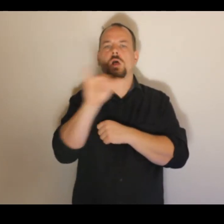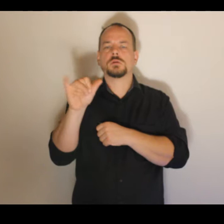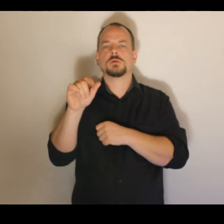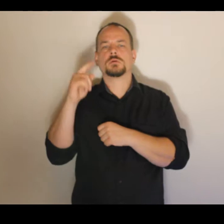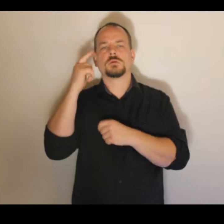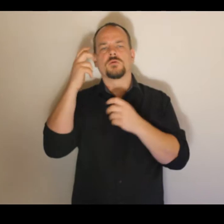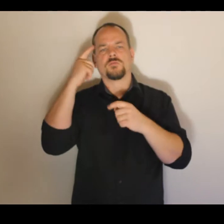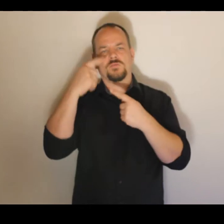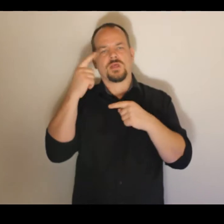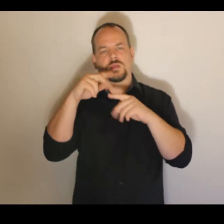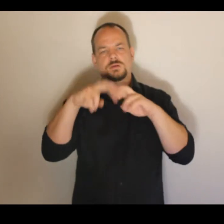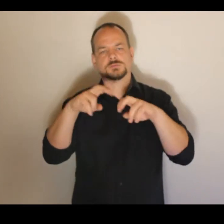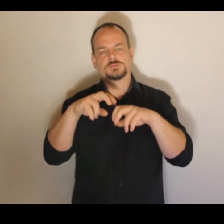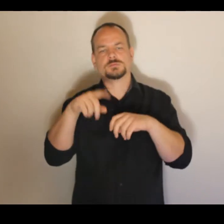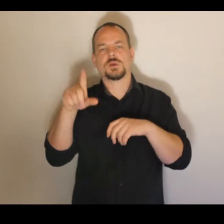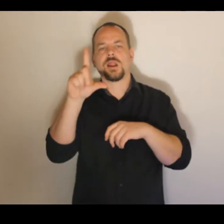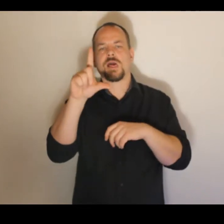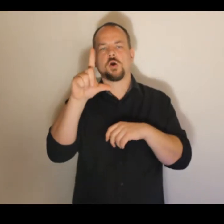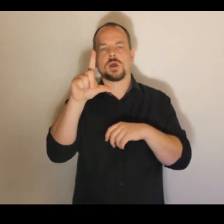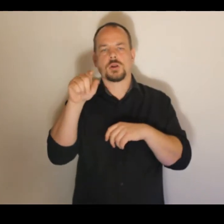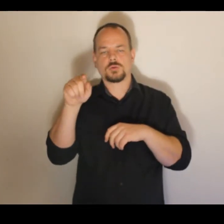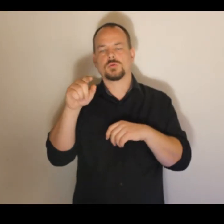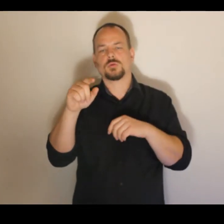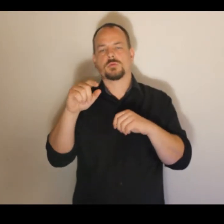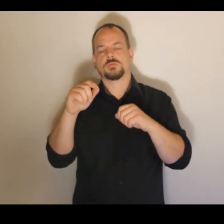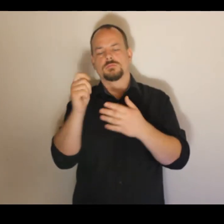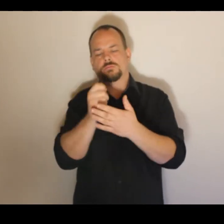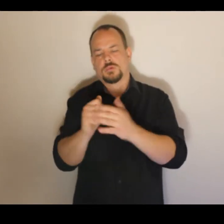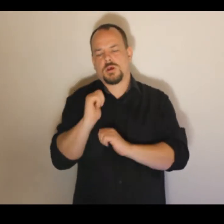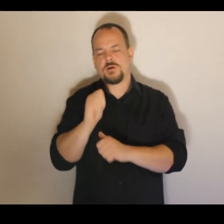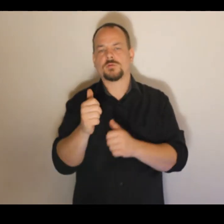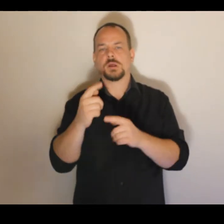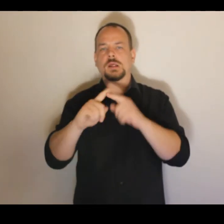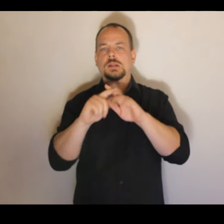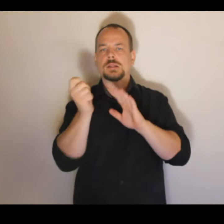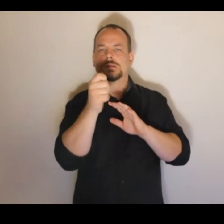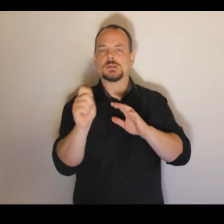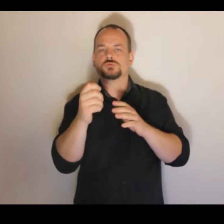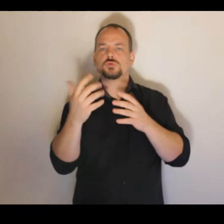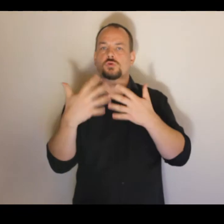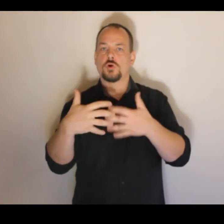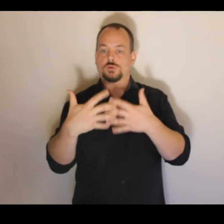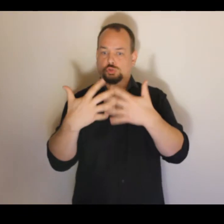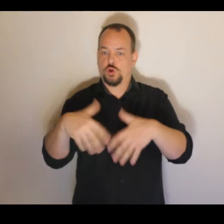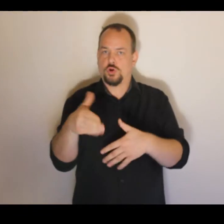úplnou dokumentaci humanoidního rytíře, který snad byl i vyrobený, to nevíme.